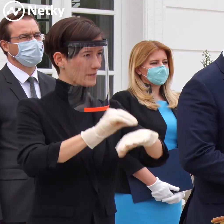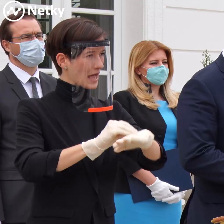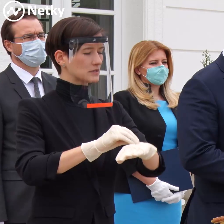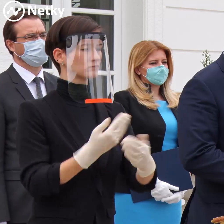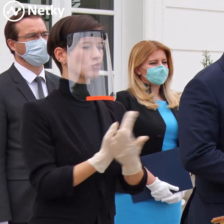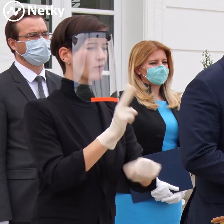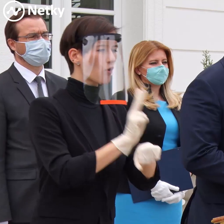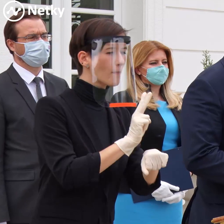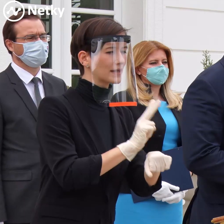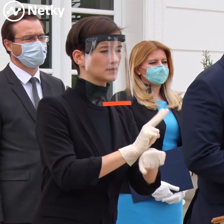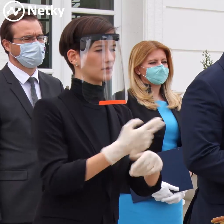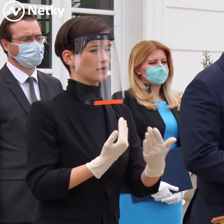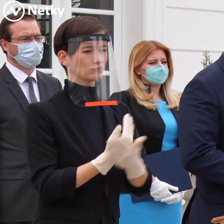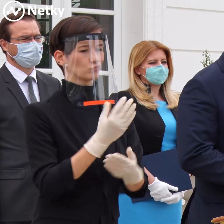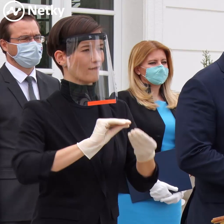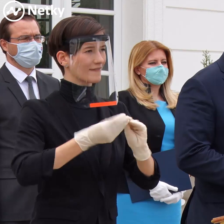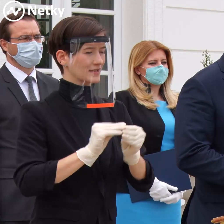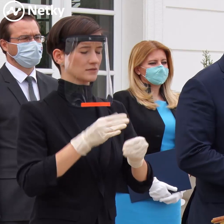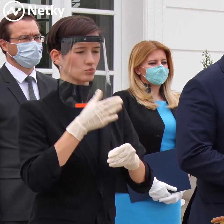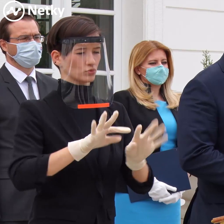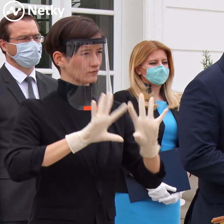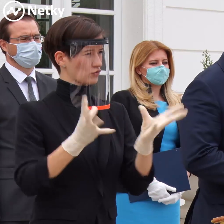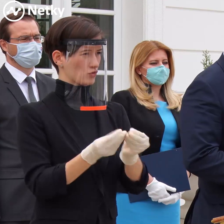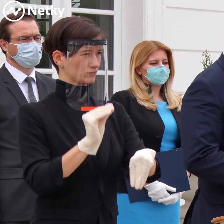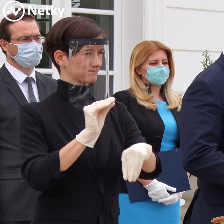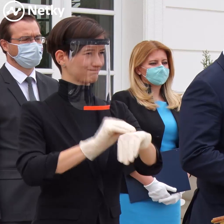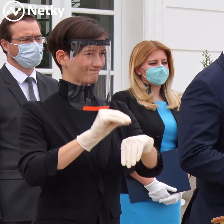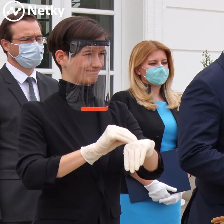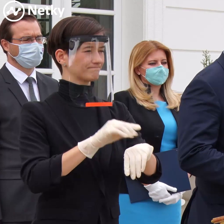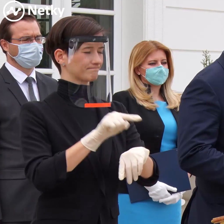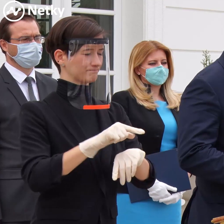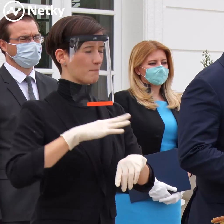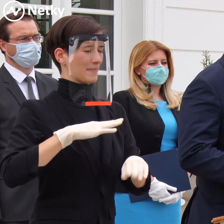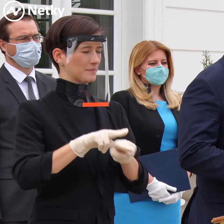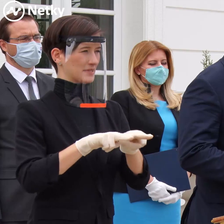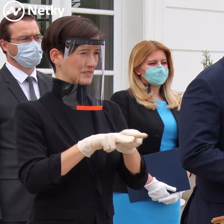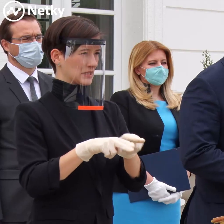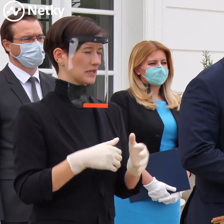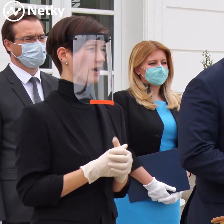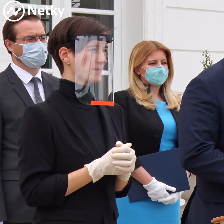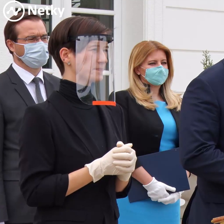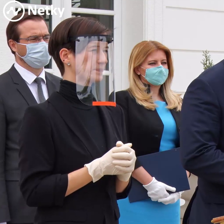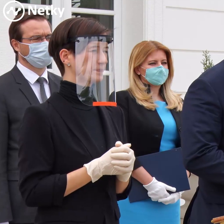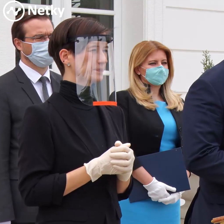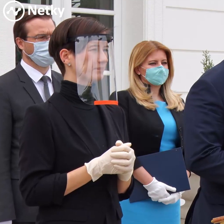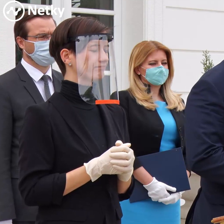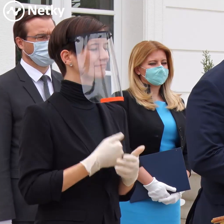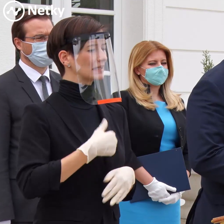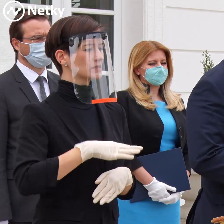udiali. Dohodli sme sa na tom, že pani prezidentku budeme informovať o tom, že akým spôsobom sú